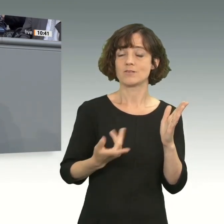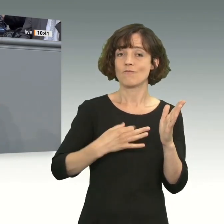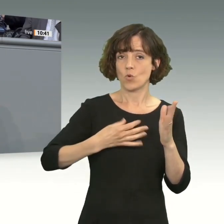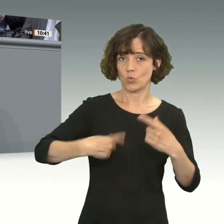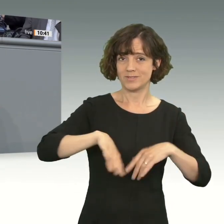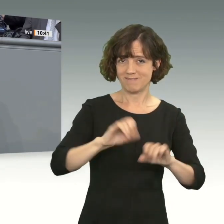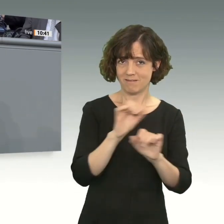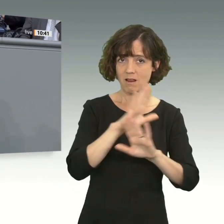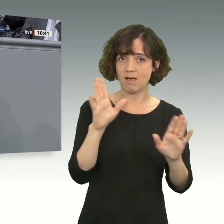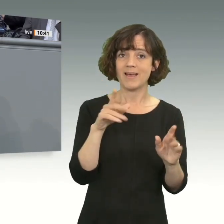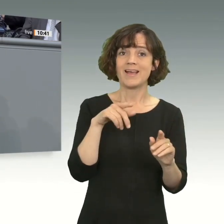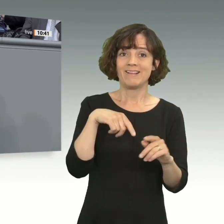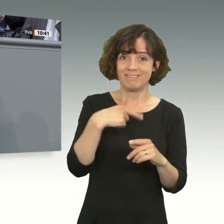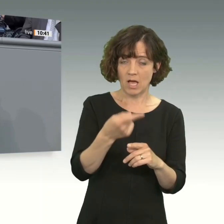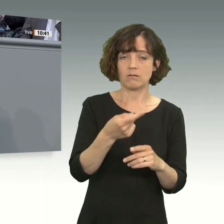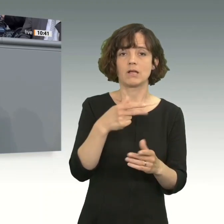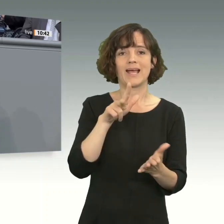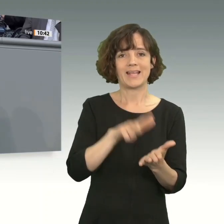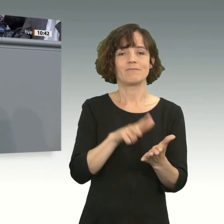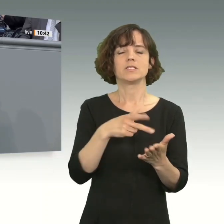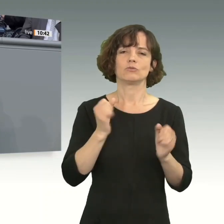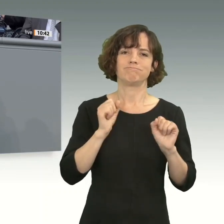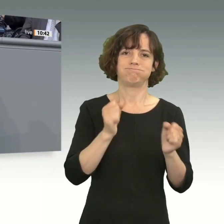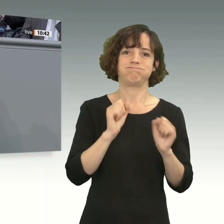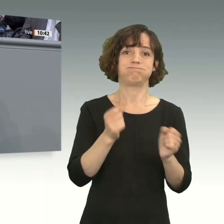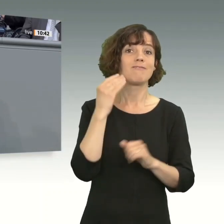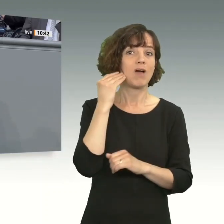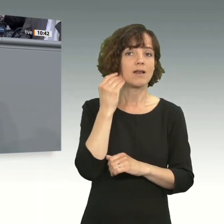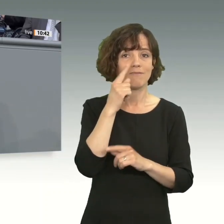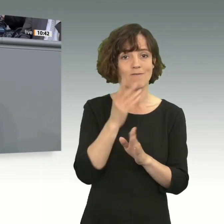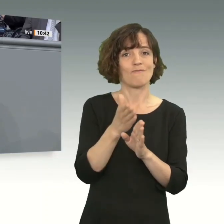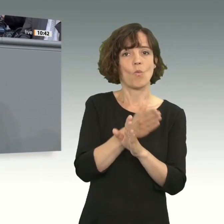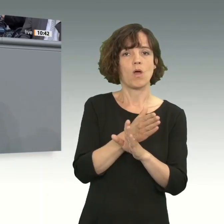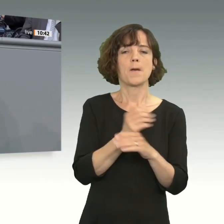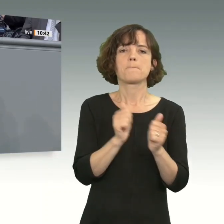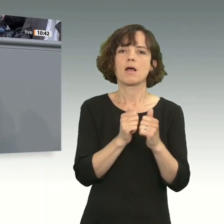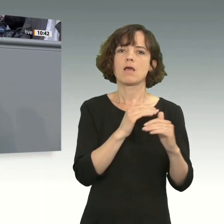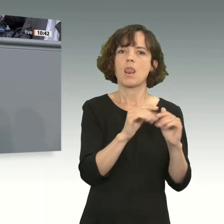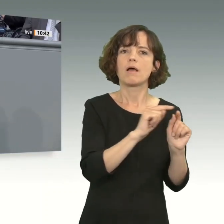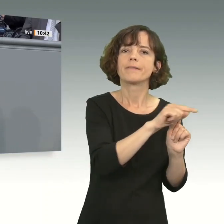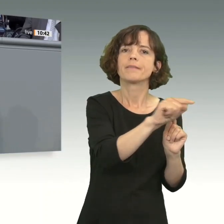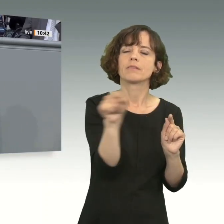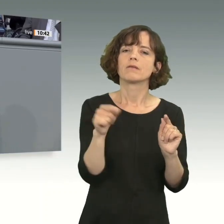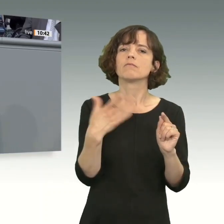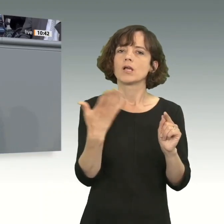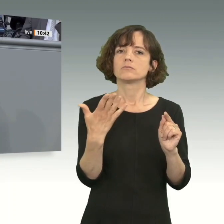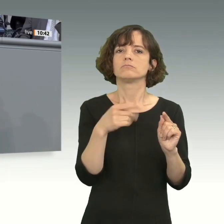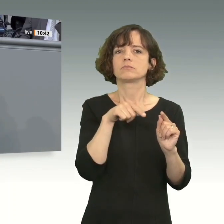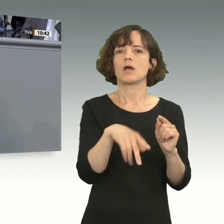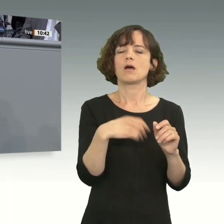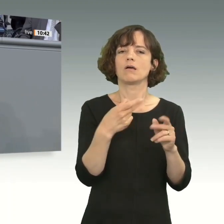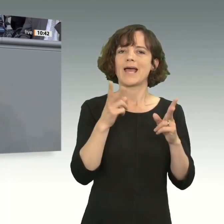dann und nur dann für die Ratifizierung einsetzen, wenn zuvor vonseiten der Partnerländer umsetzbare und überprüfbare